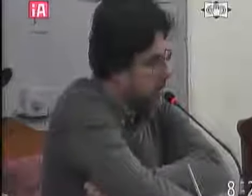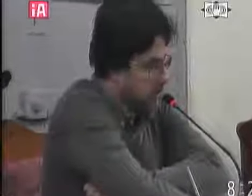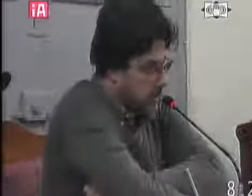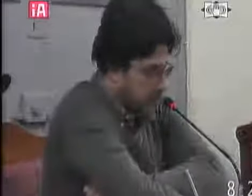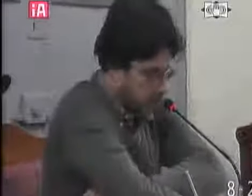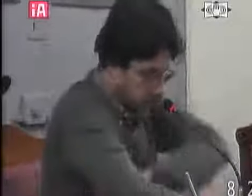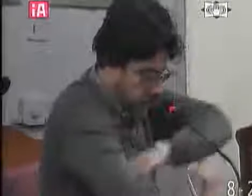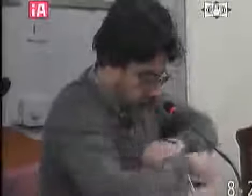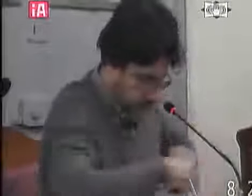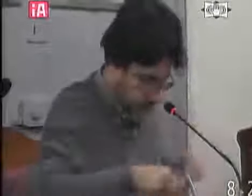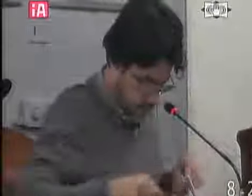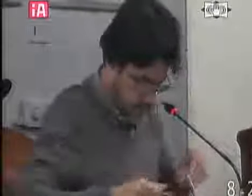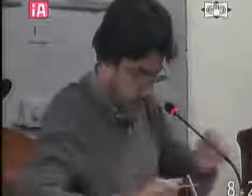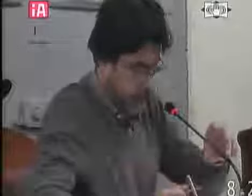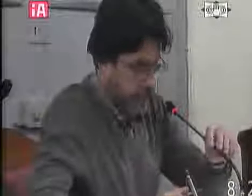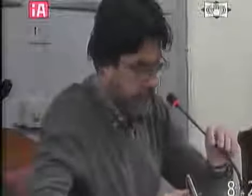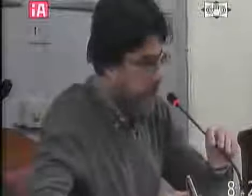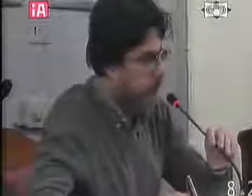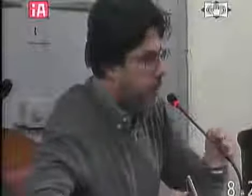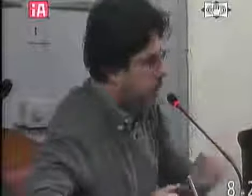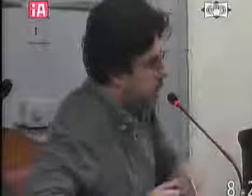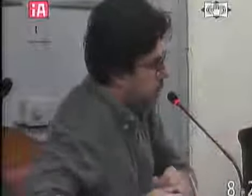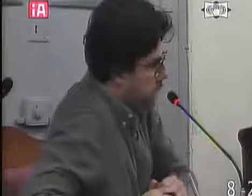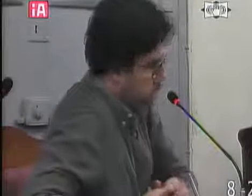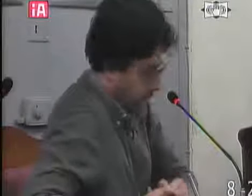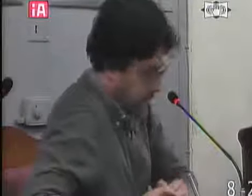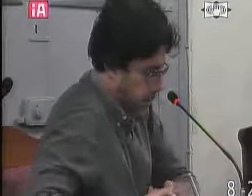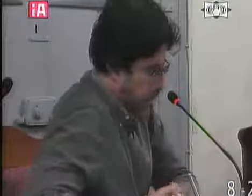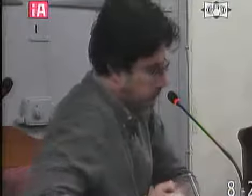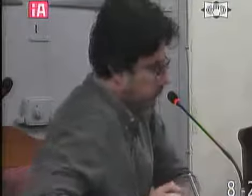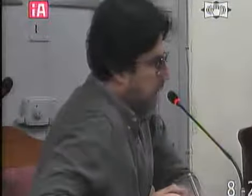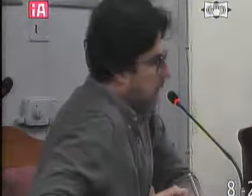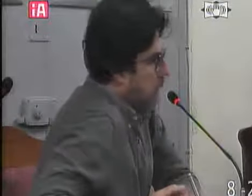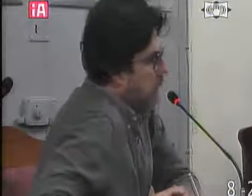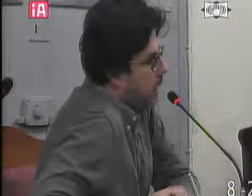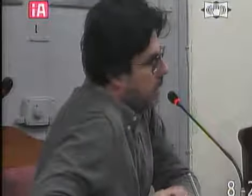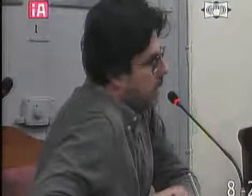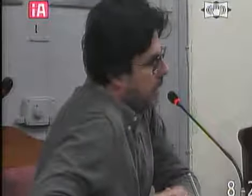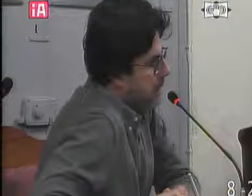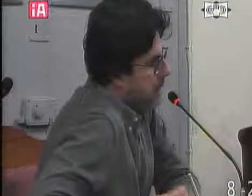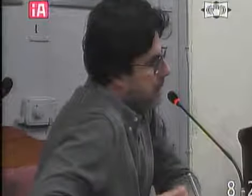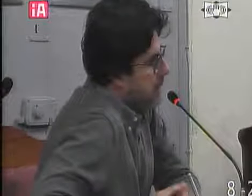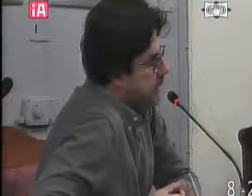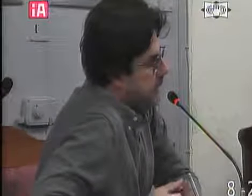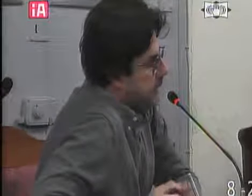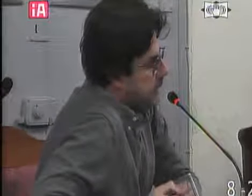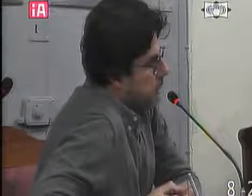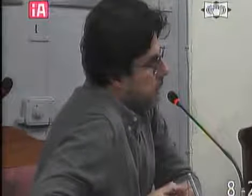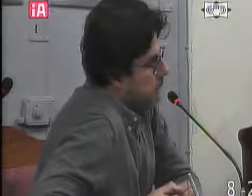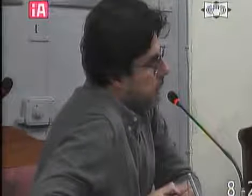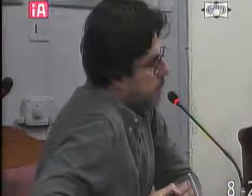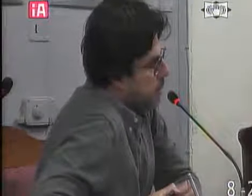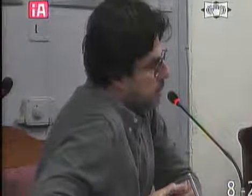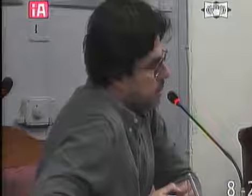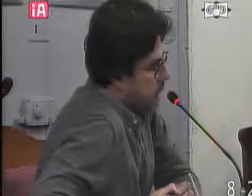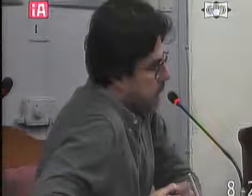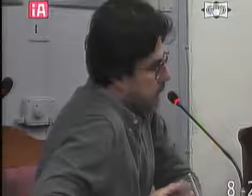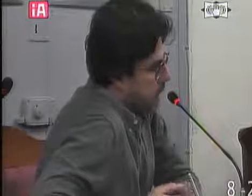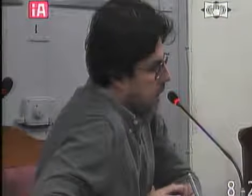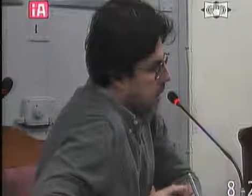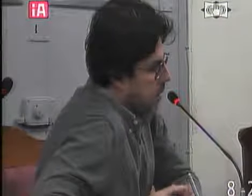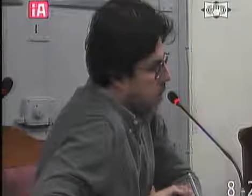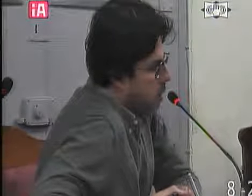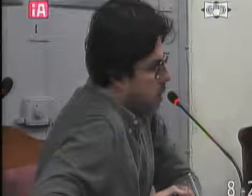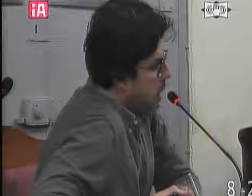e gostaria de saber pelo menos que chega mais a mim em relação a creche gostaria de saber da senhora